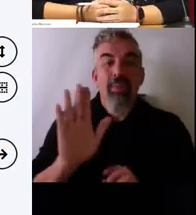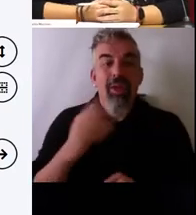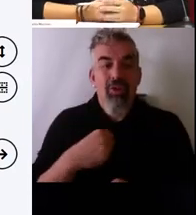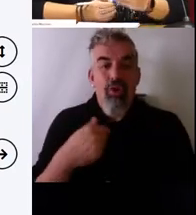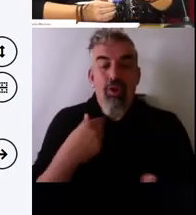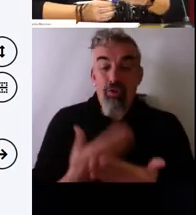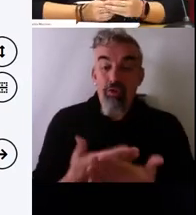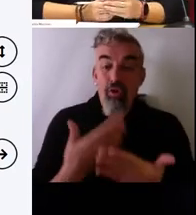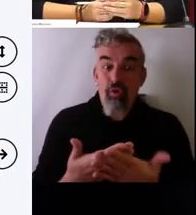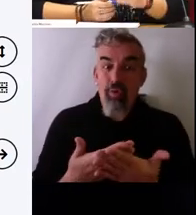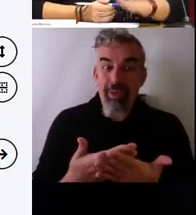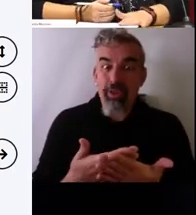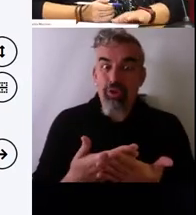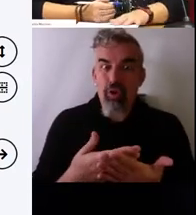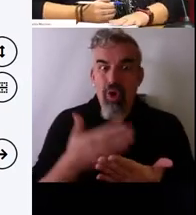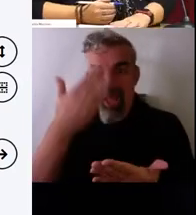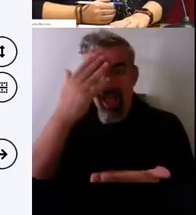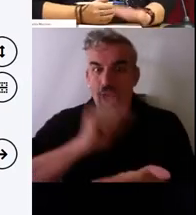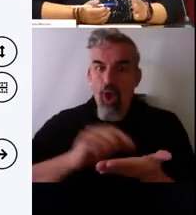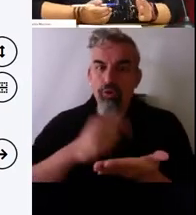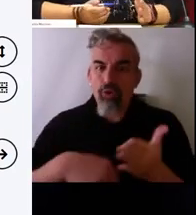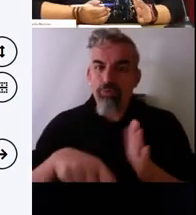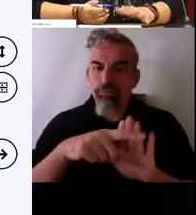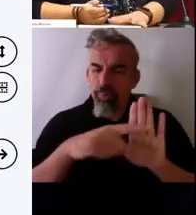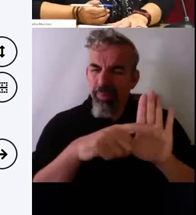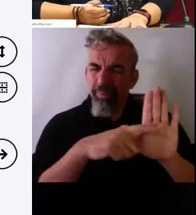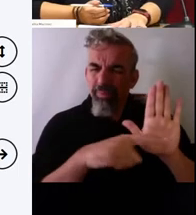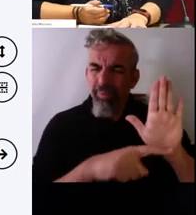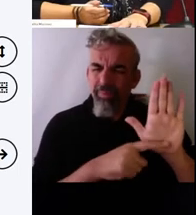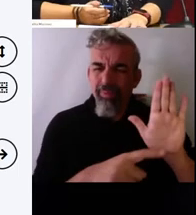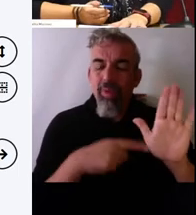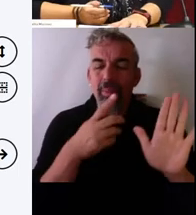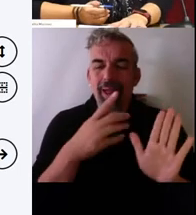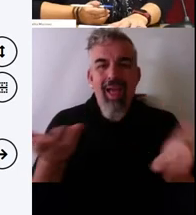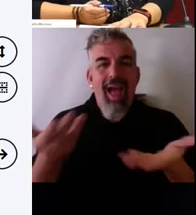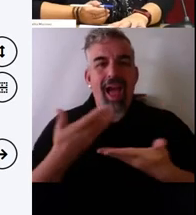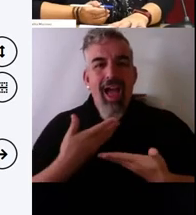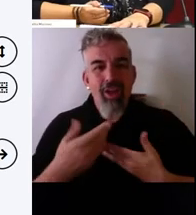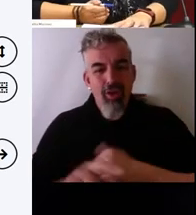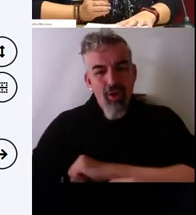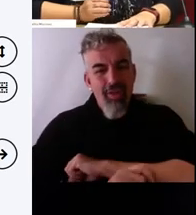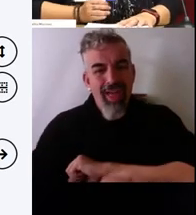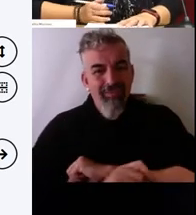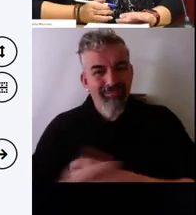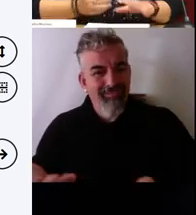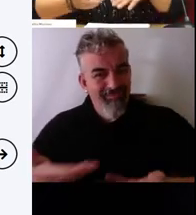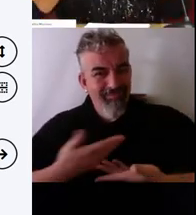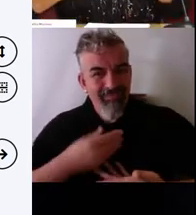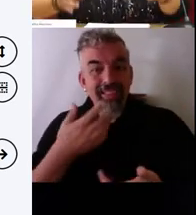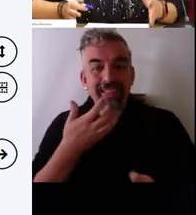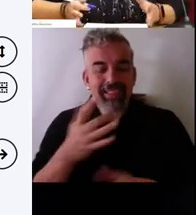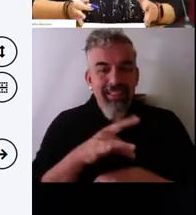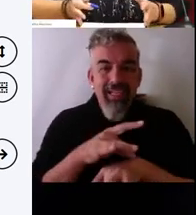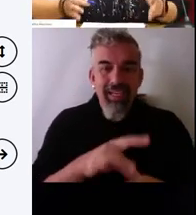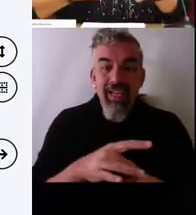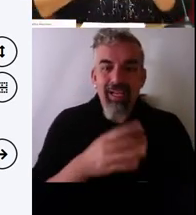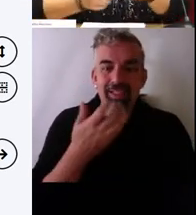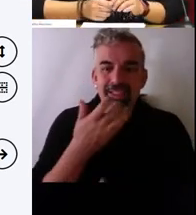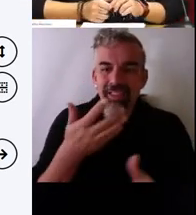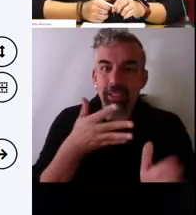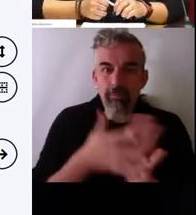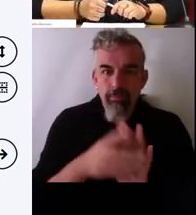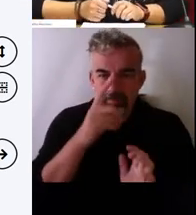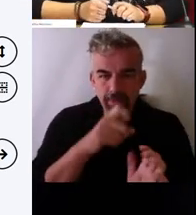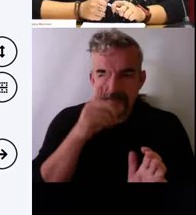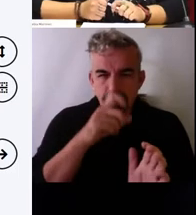documento con todos los autores que les sirva de chuleta para que sepan dónde tienen que ir en cualquier momento. No que tengan que estarse